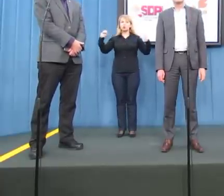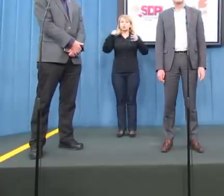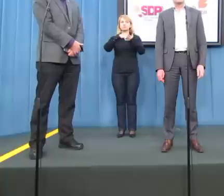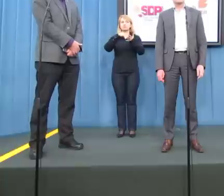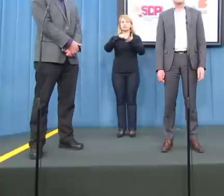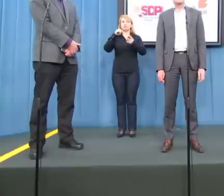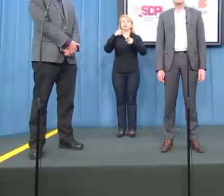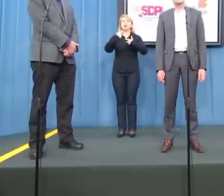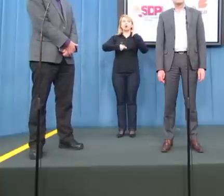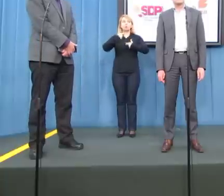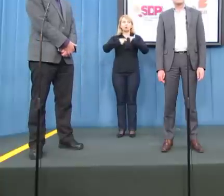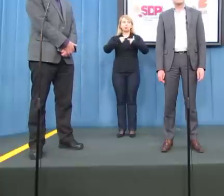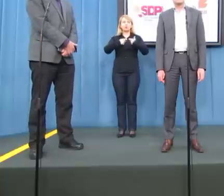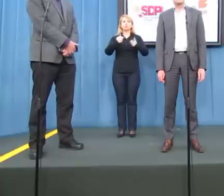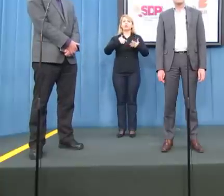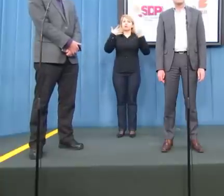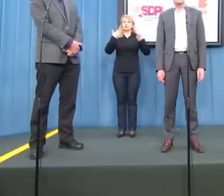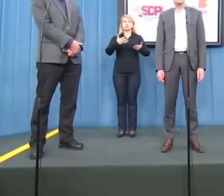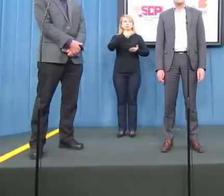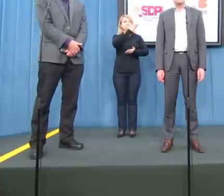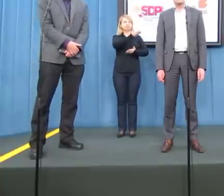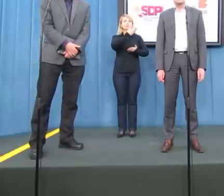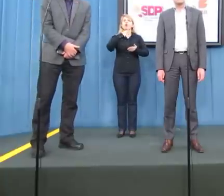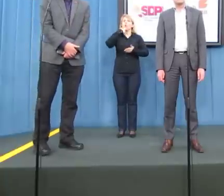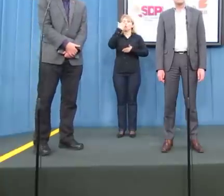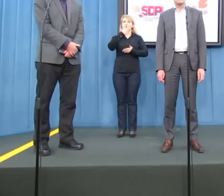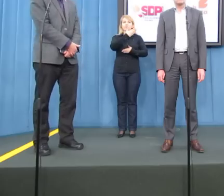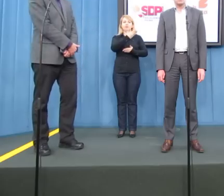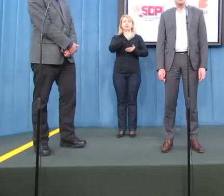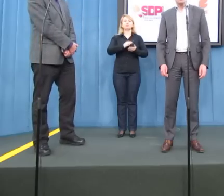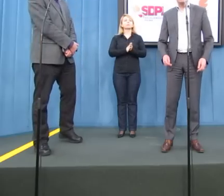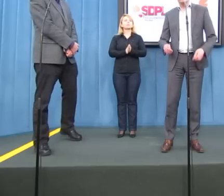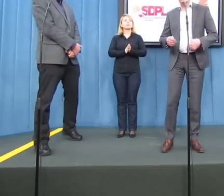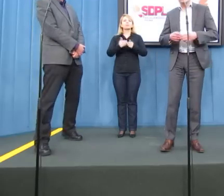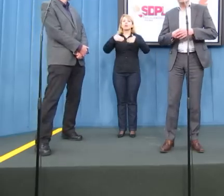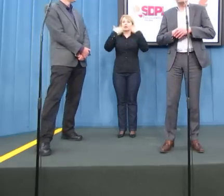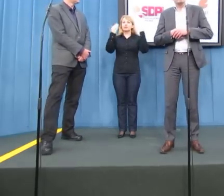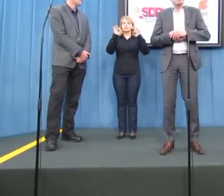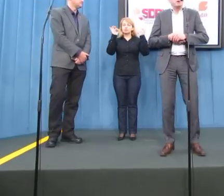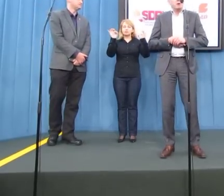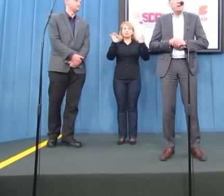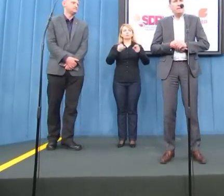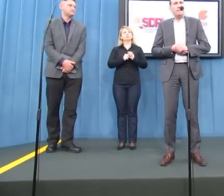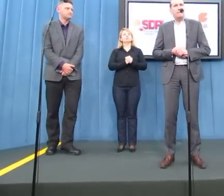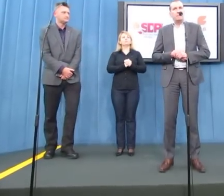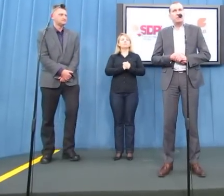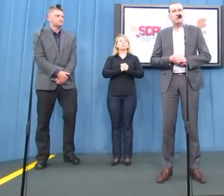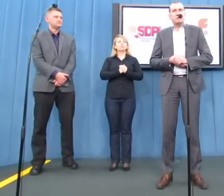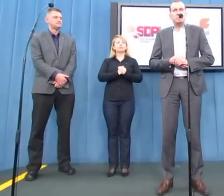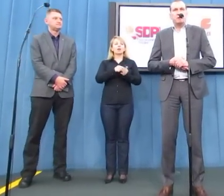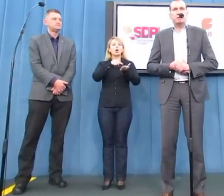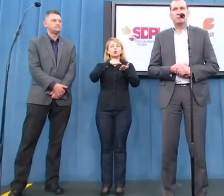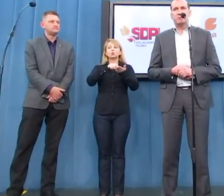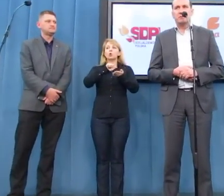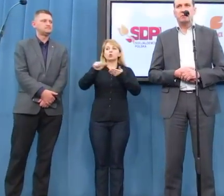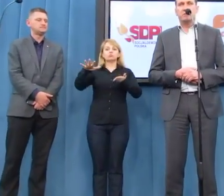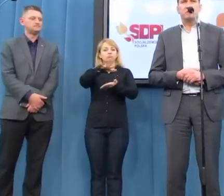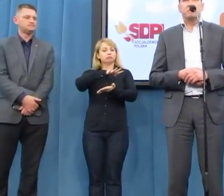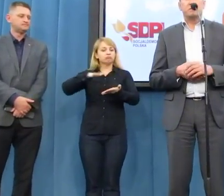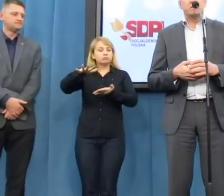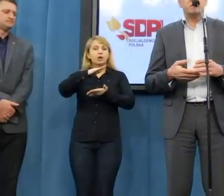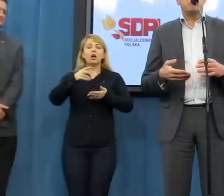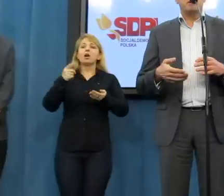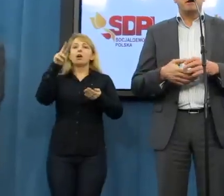problemu i oddaję głos od razu przewodniczącemu SDPL. Proszę bardzo. Dzień dobry Państwu. To jest obszar, który